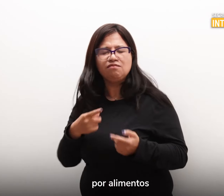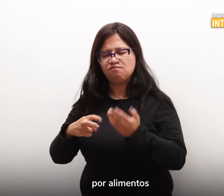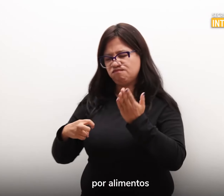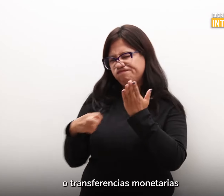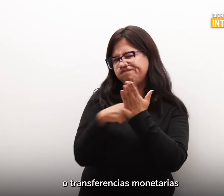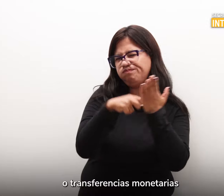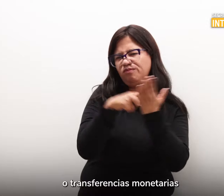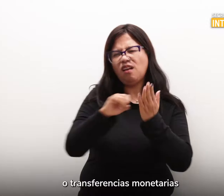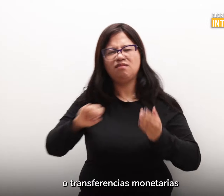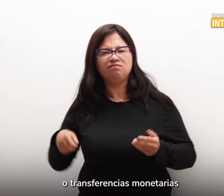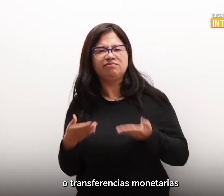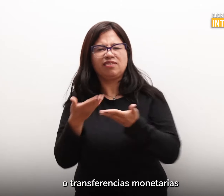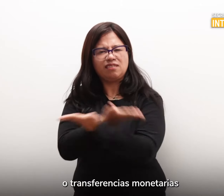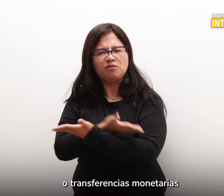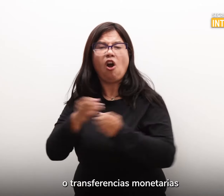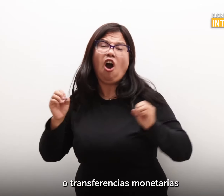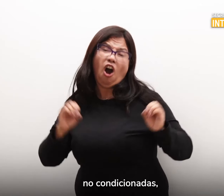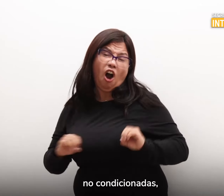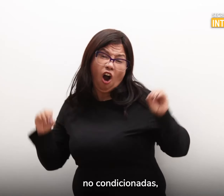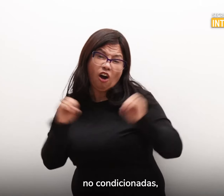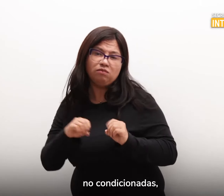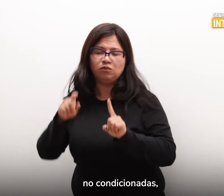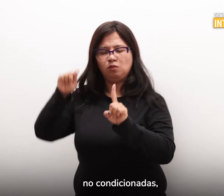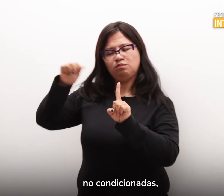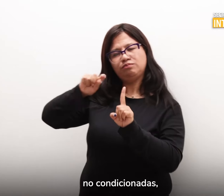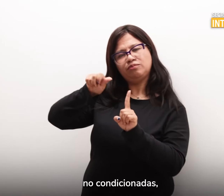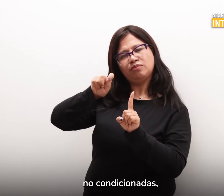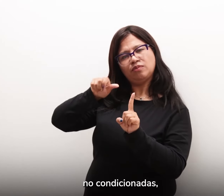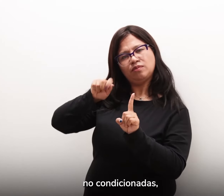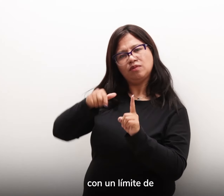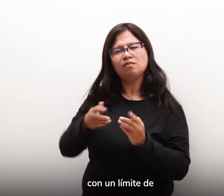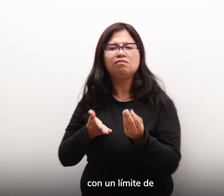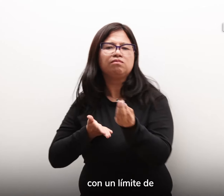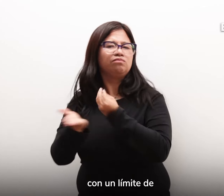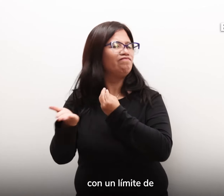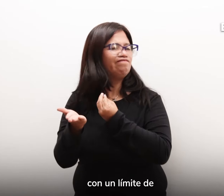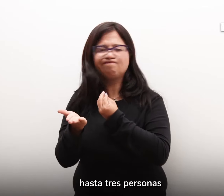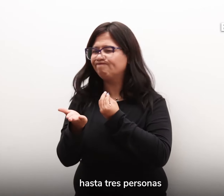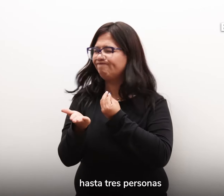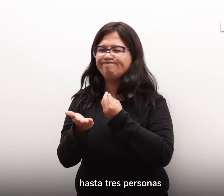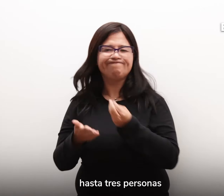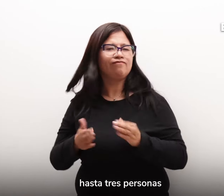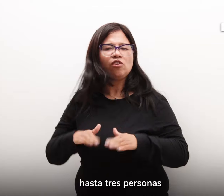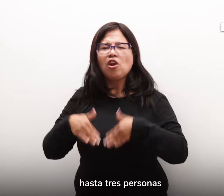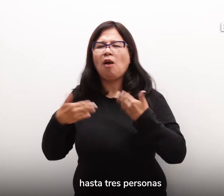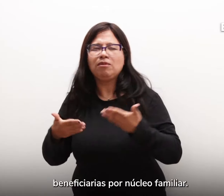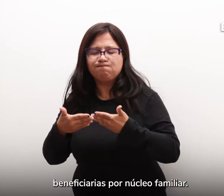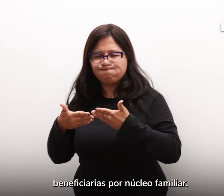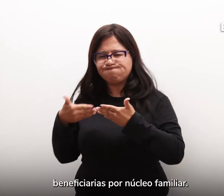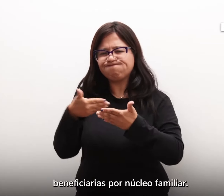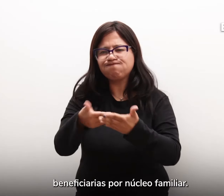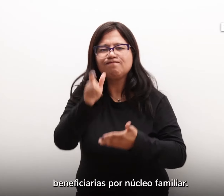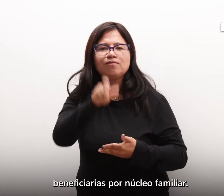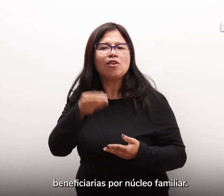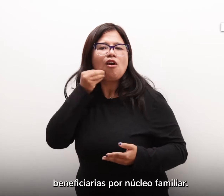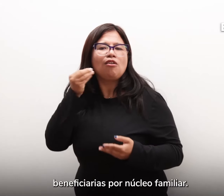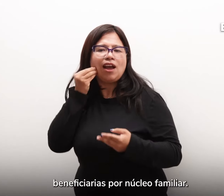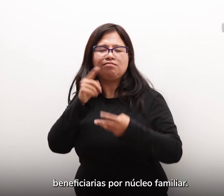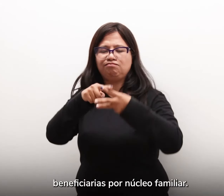O transferencias monetarias no condicionadas Con un límite de hasta tres personas beneficiarias por núcleo familiar